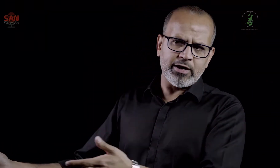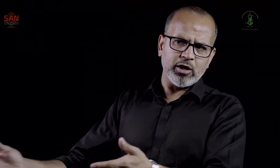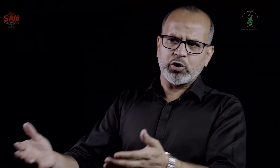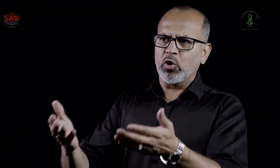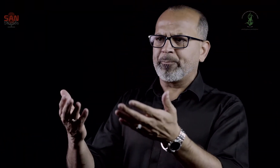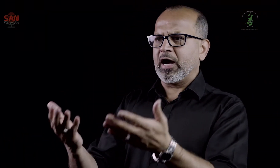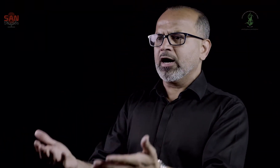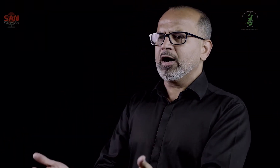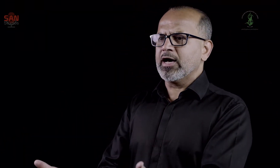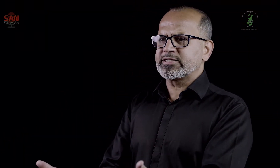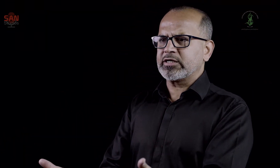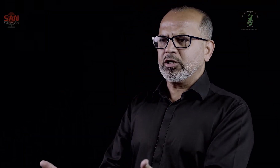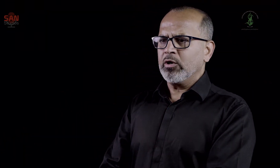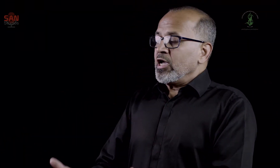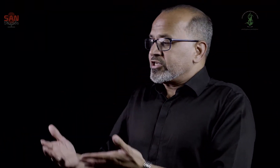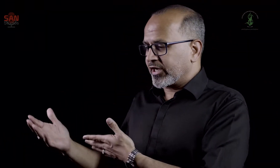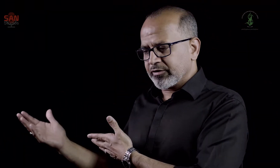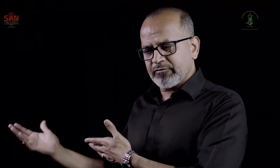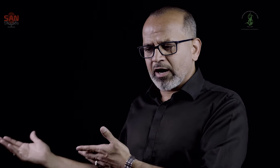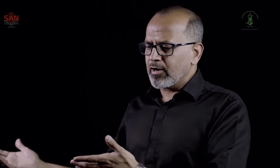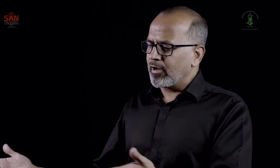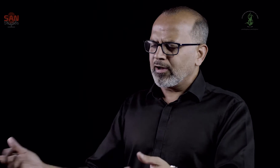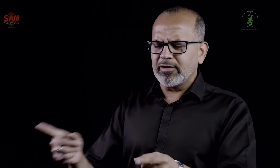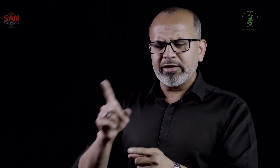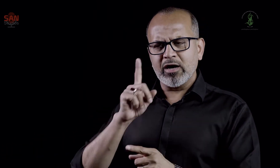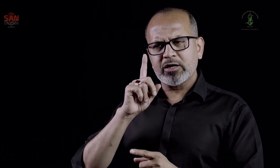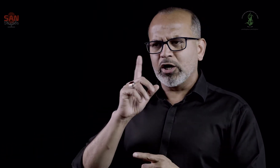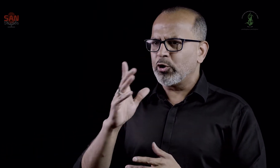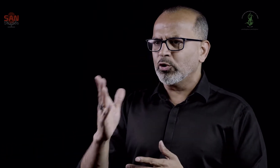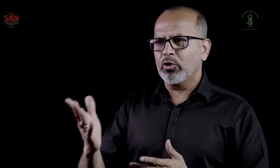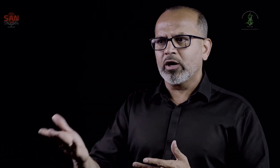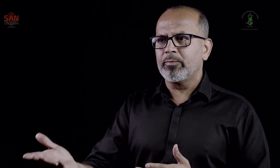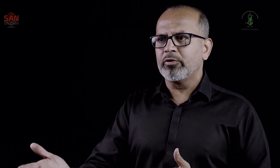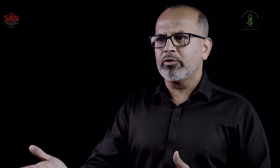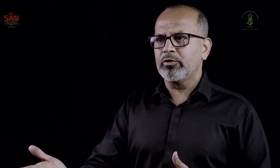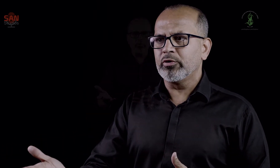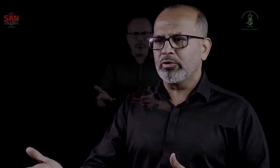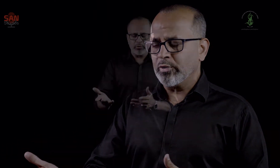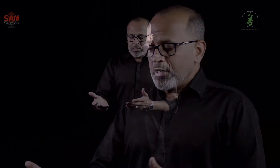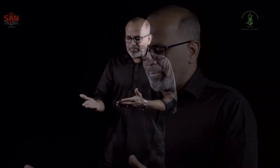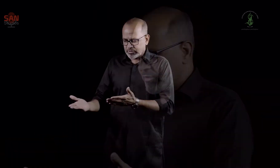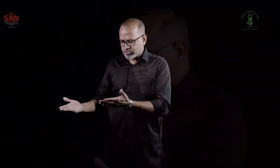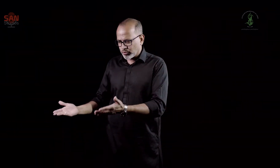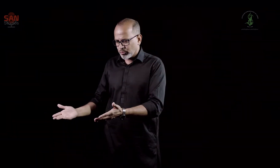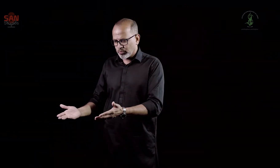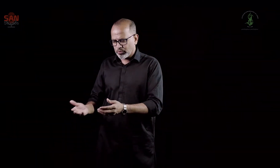رکھو پیاس کا شکوا نہ کرو اب بچوں